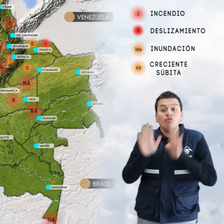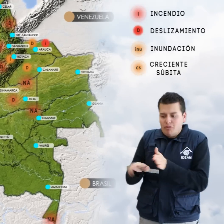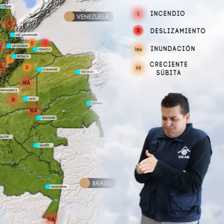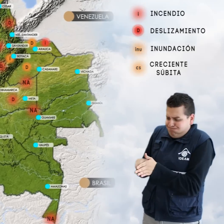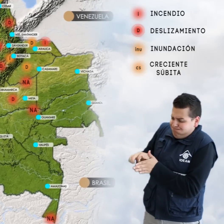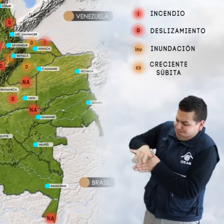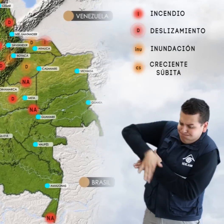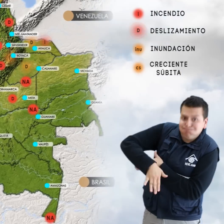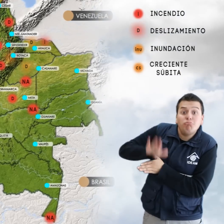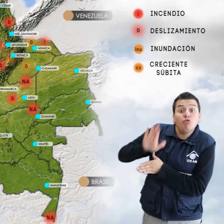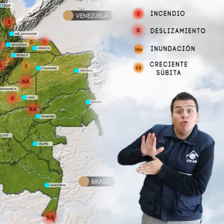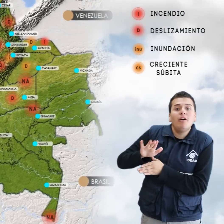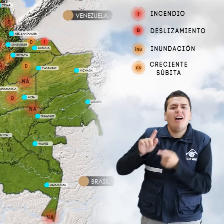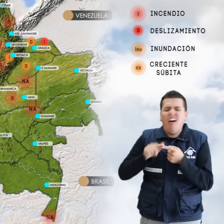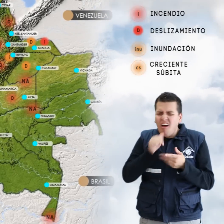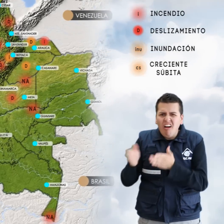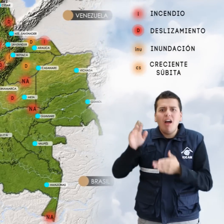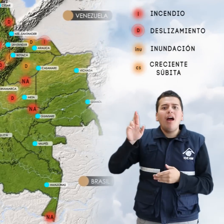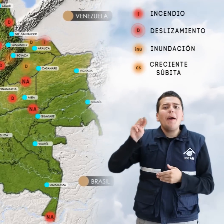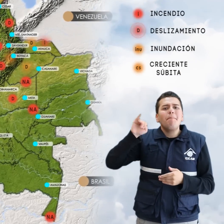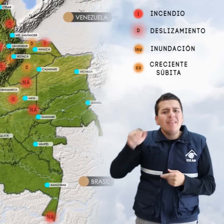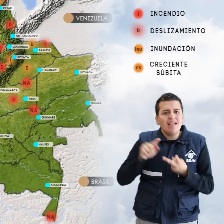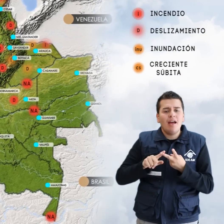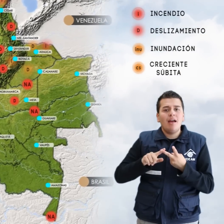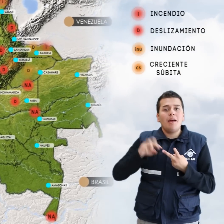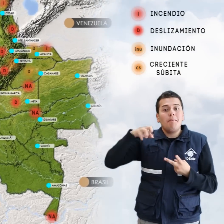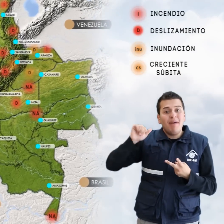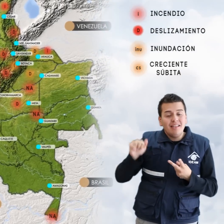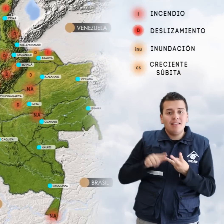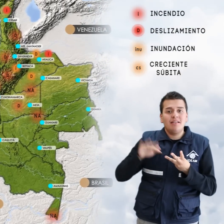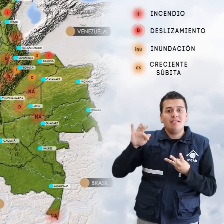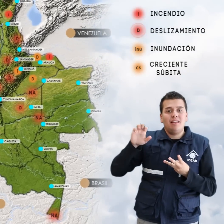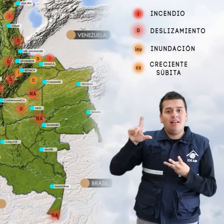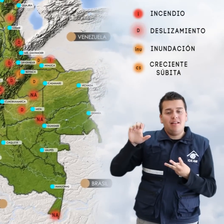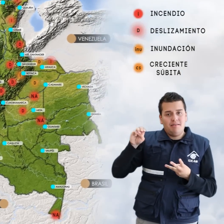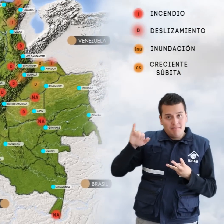niveles de los ríos Mira, Patía, Telenví y Huiza.